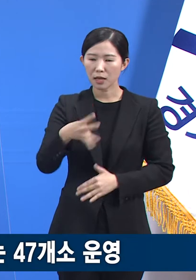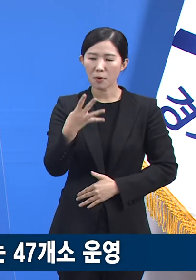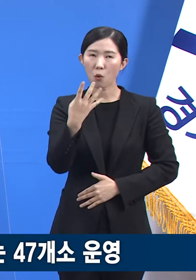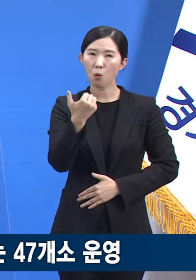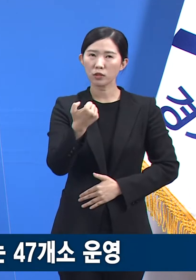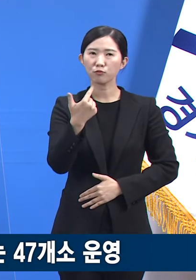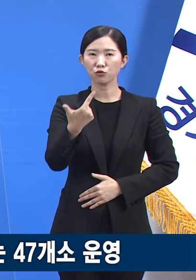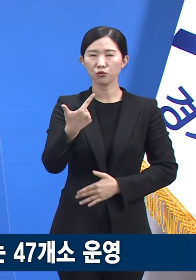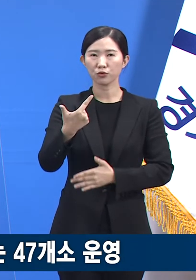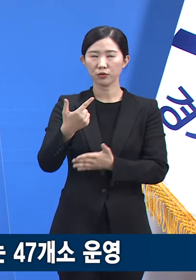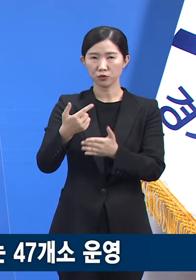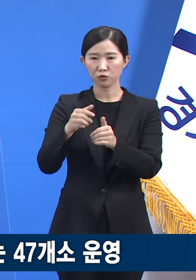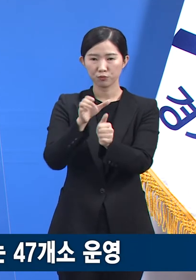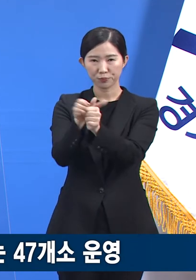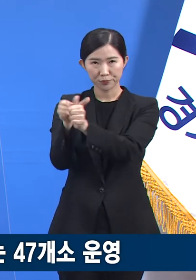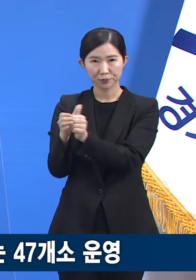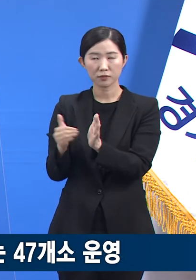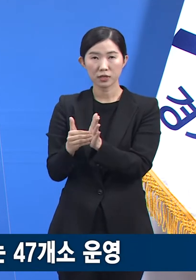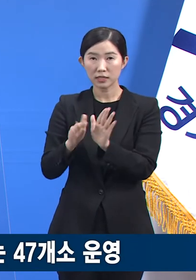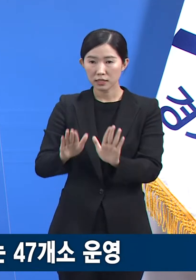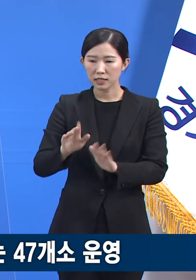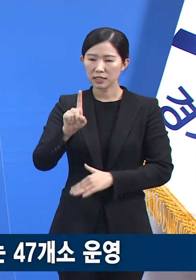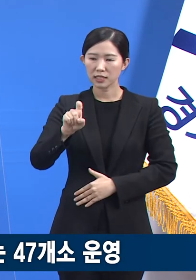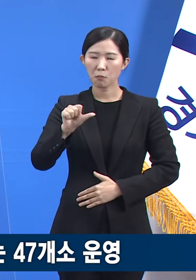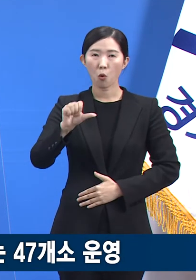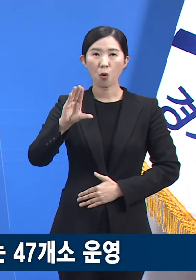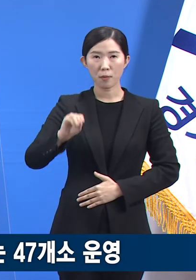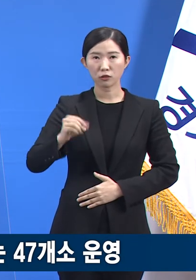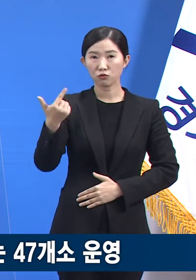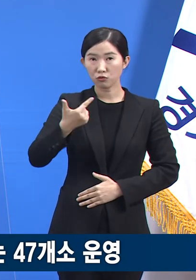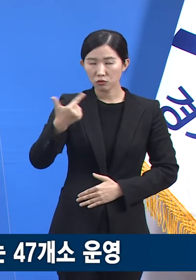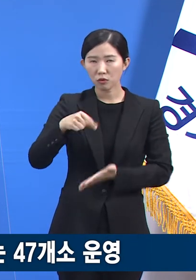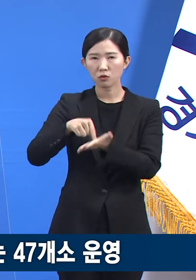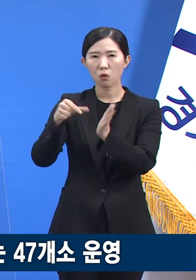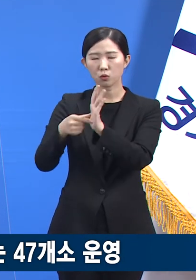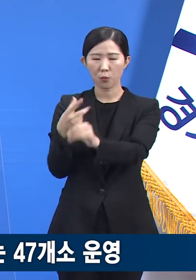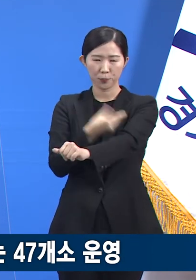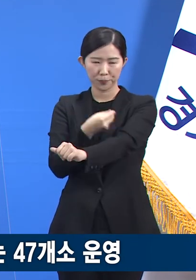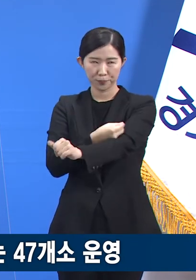총 15만 7,239건의 접종이 이루어졌습니다.